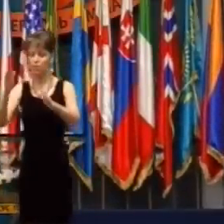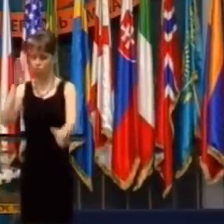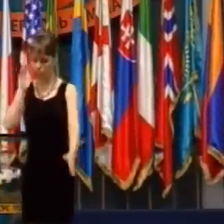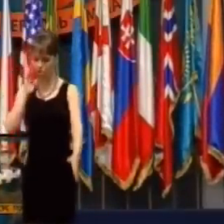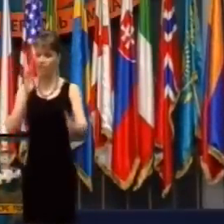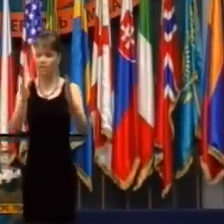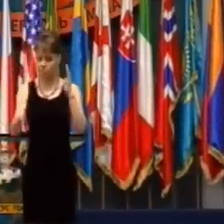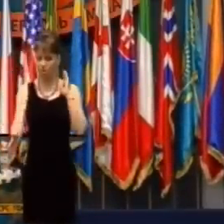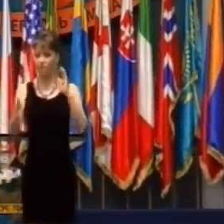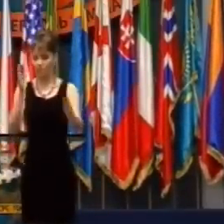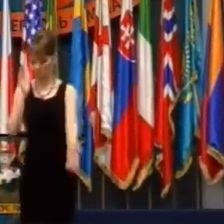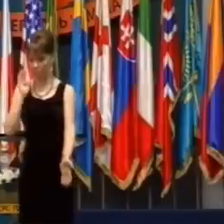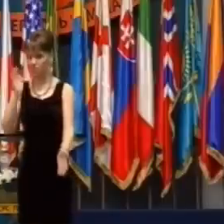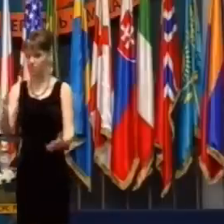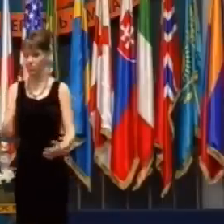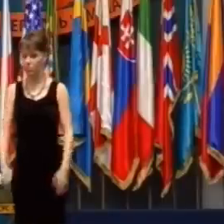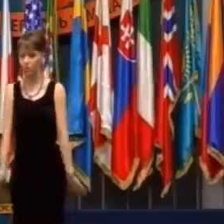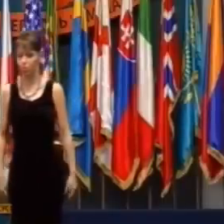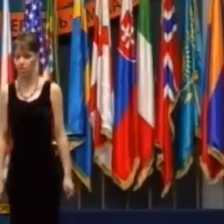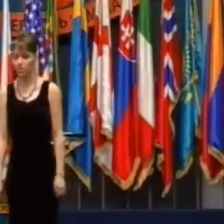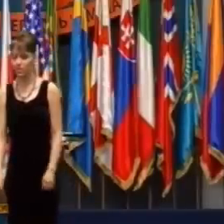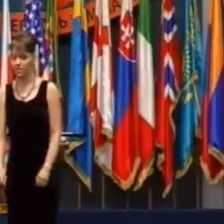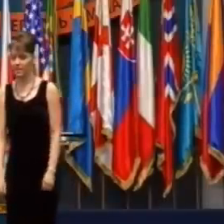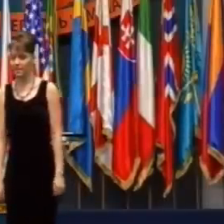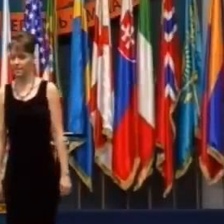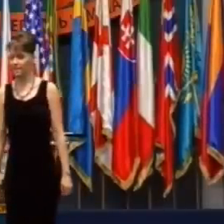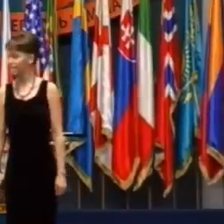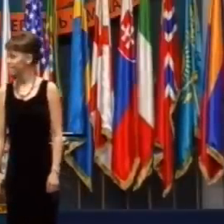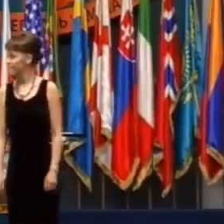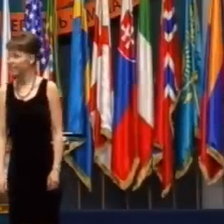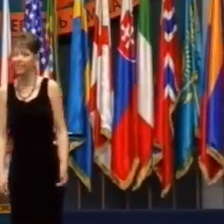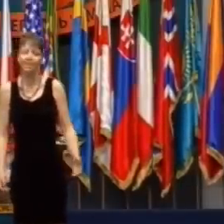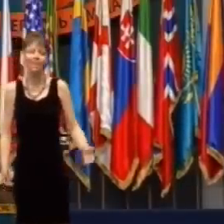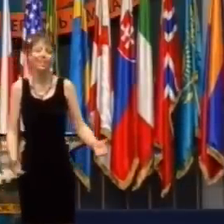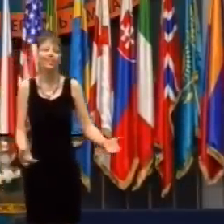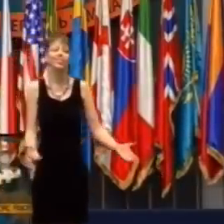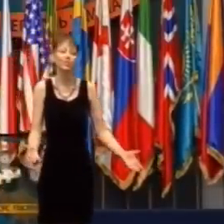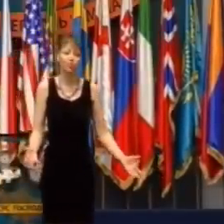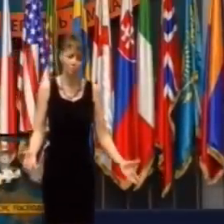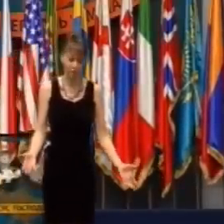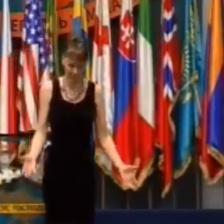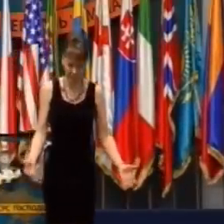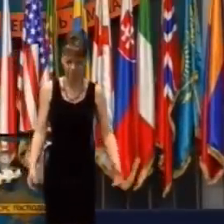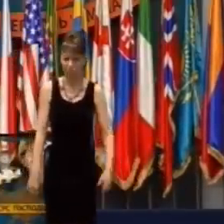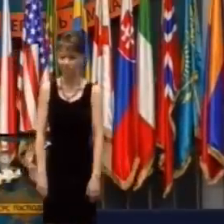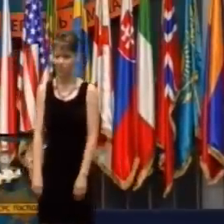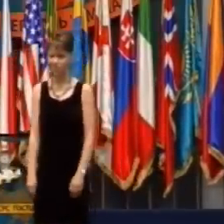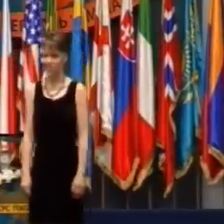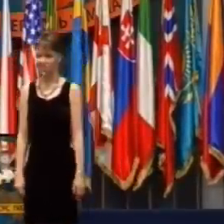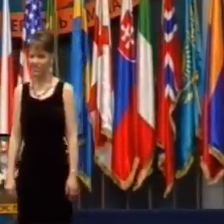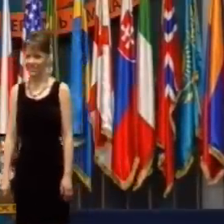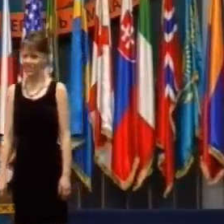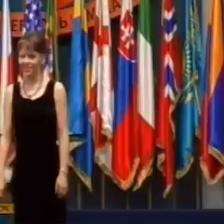Premávka sa zase normálne obnovila a vtedy prišiel policajt.